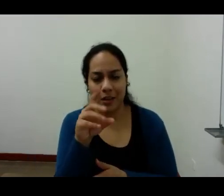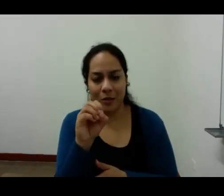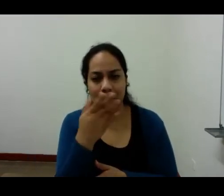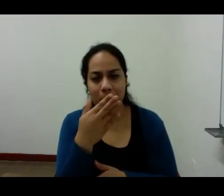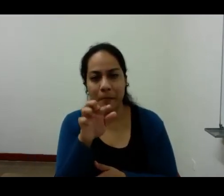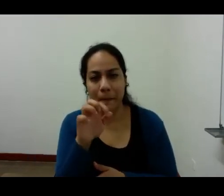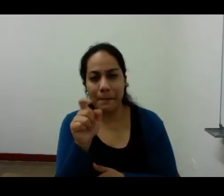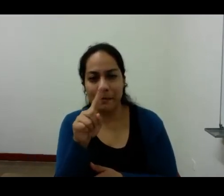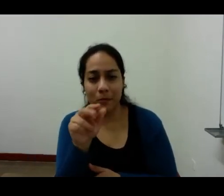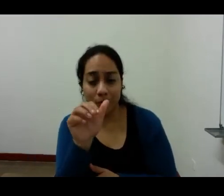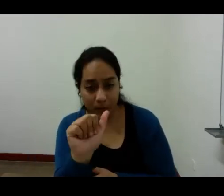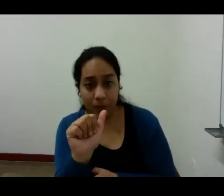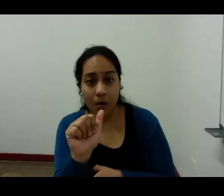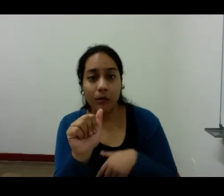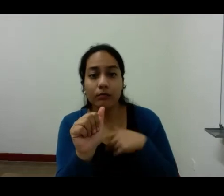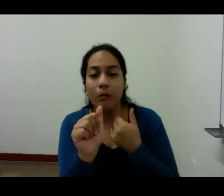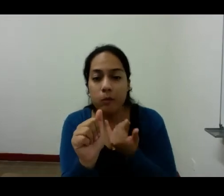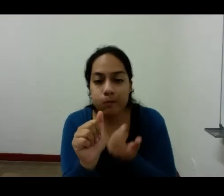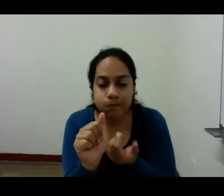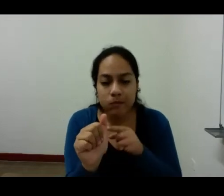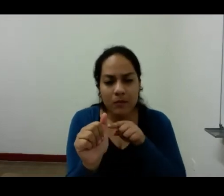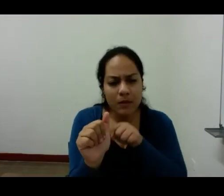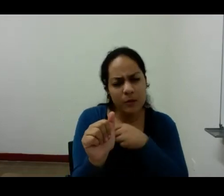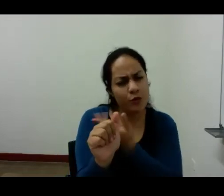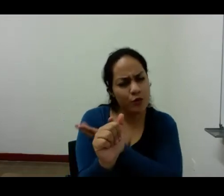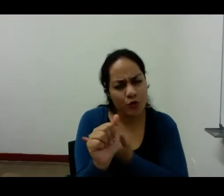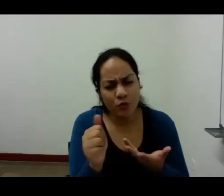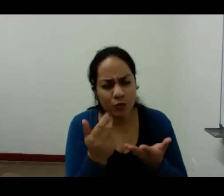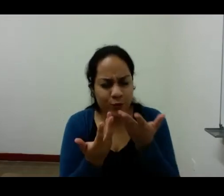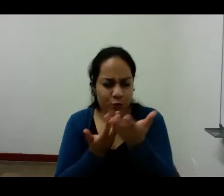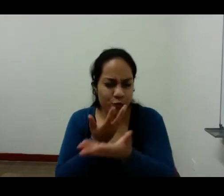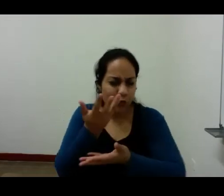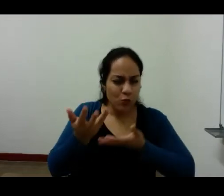da origen a su heteronimismo